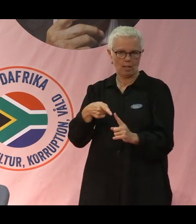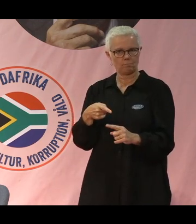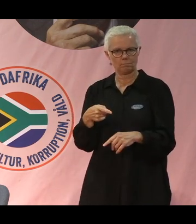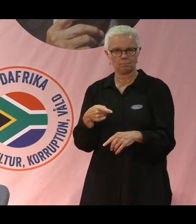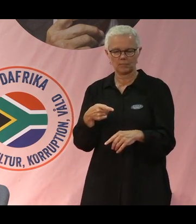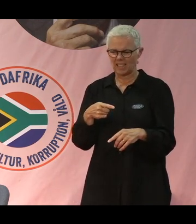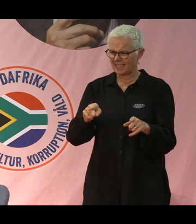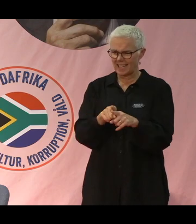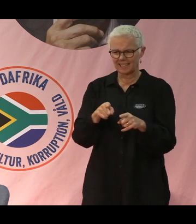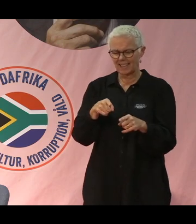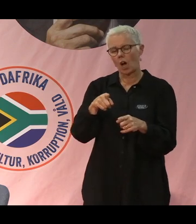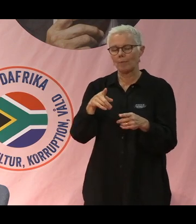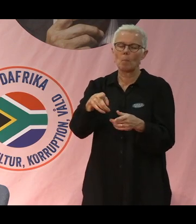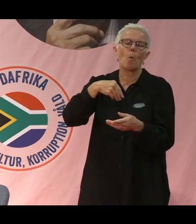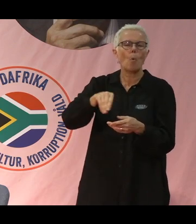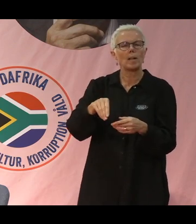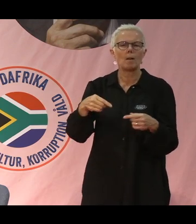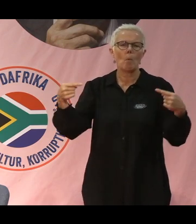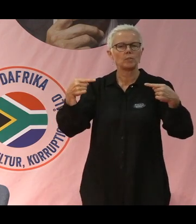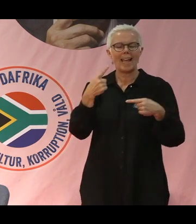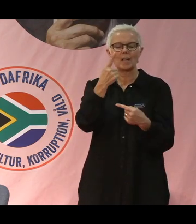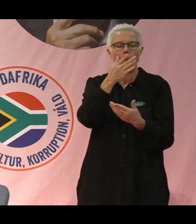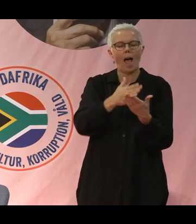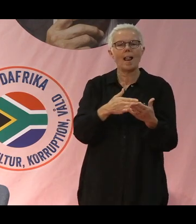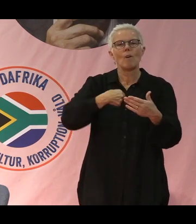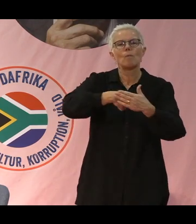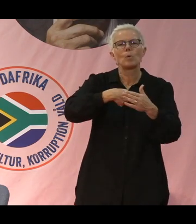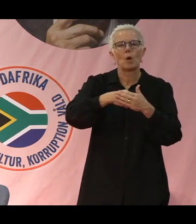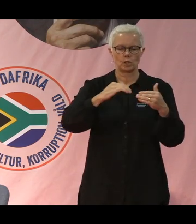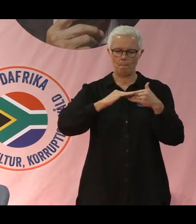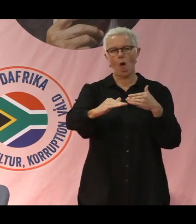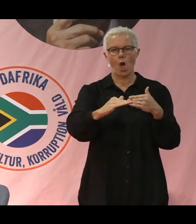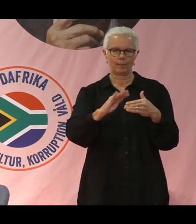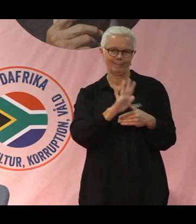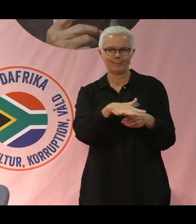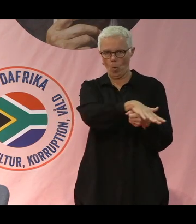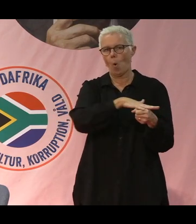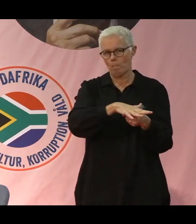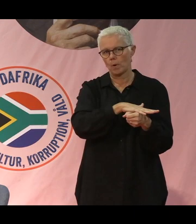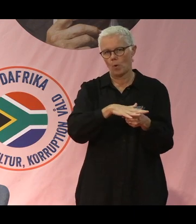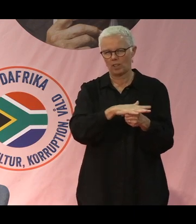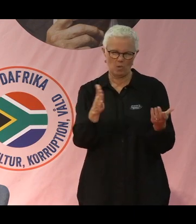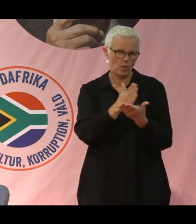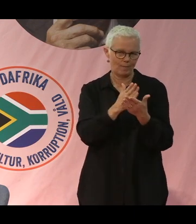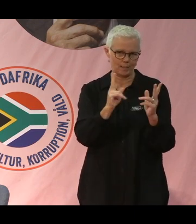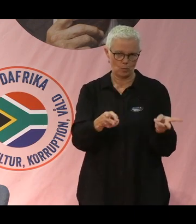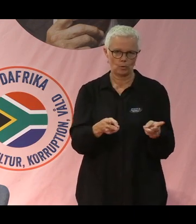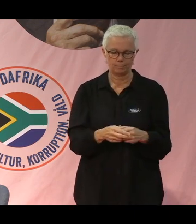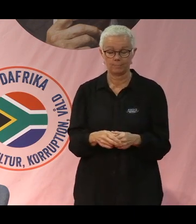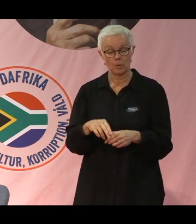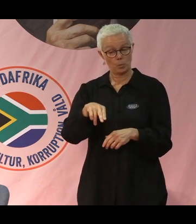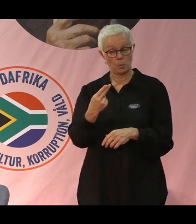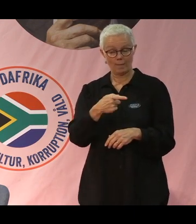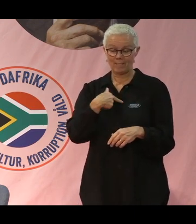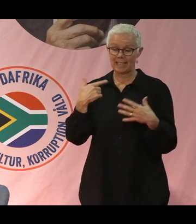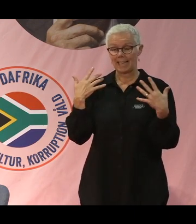fotbollsplan för att kunna bygga en bild av hur stora de är. Och just nu så lever vi ju som vi alla